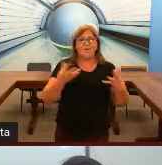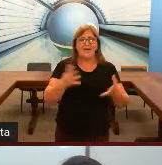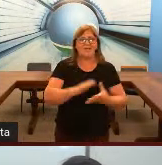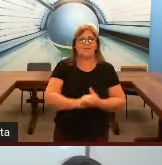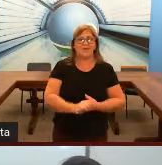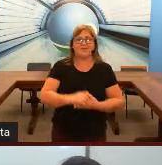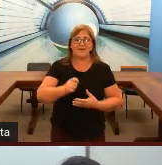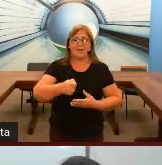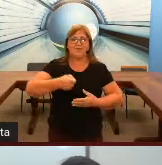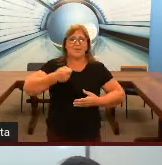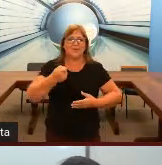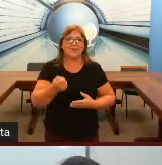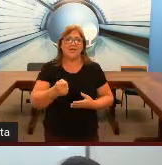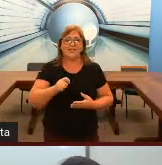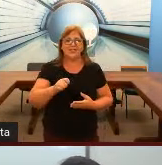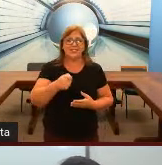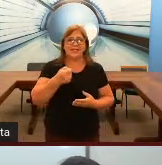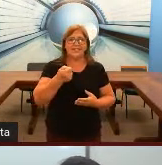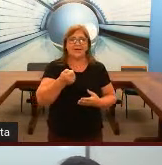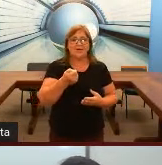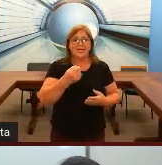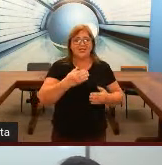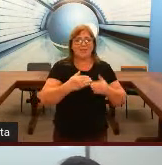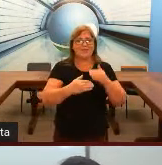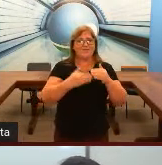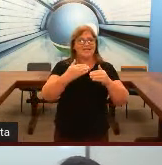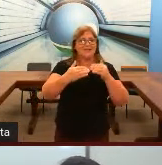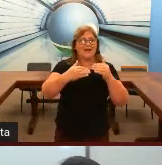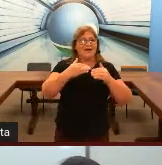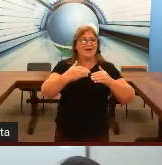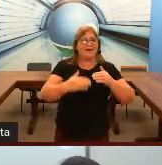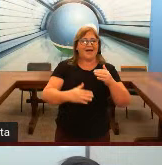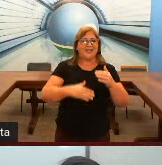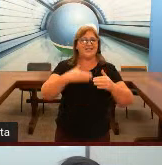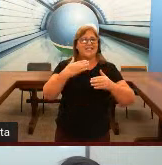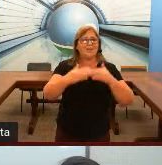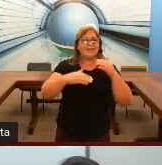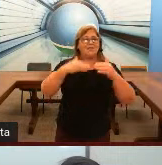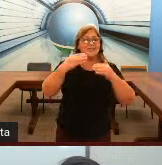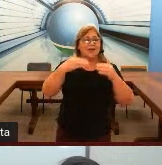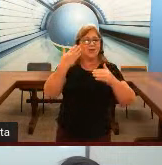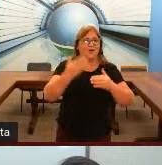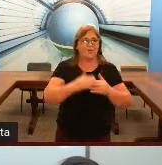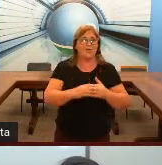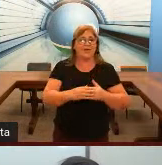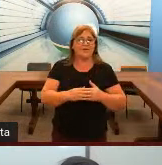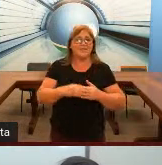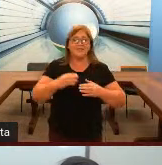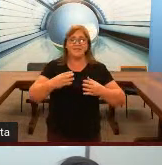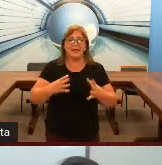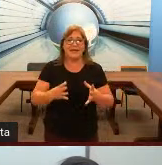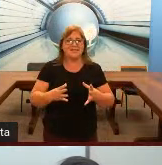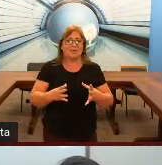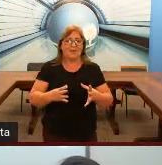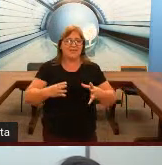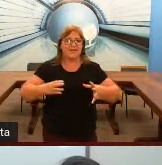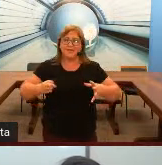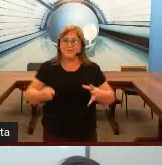fluência porque você vai perguntar para o surdo ele vai te ensinar sinal de repente você está cada dia você está aprendendo um sinal novo porque os sinais estão aparecendo aí